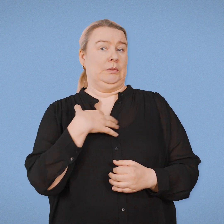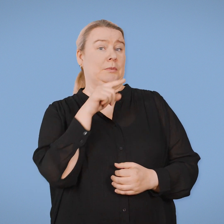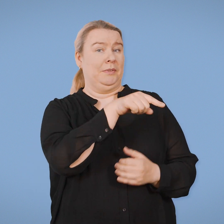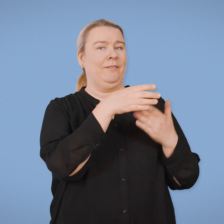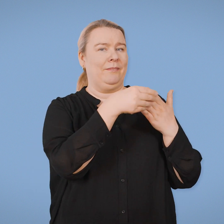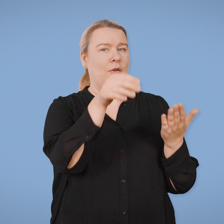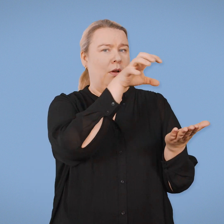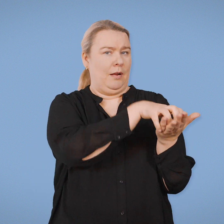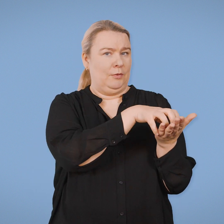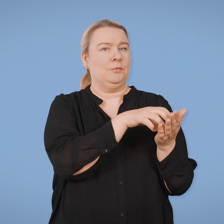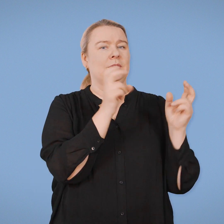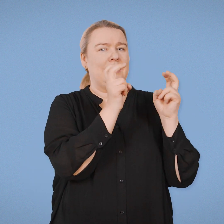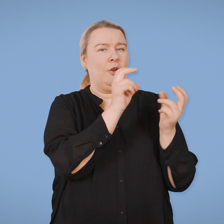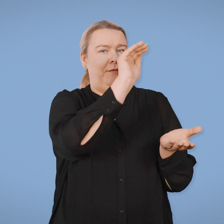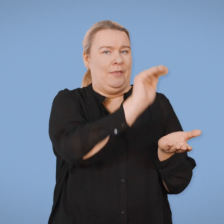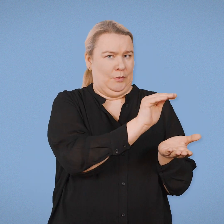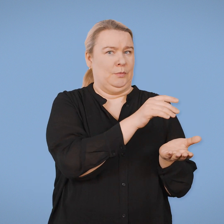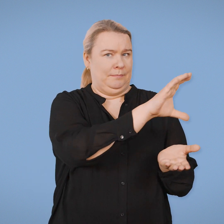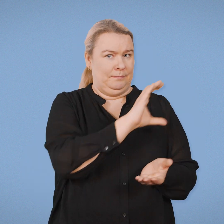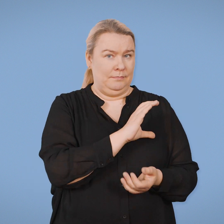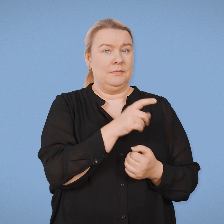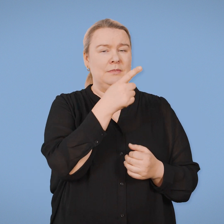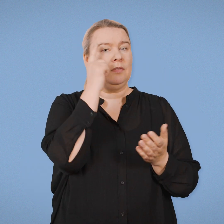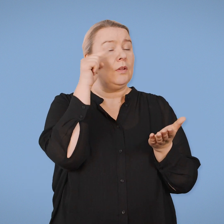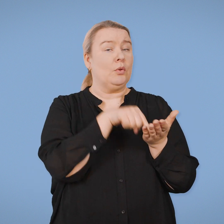Ensisijainen tapa on hakea verohallinnosta sähkövähennystä.